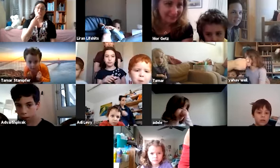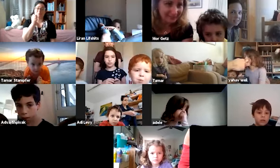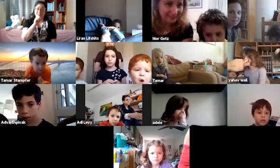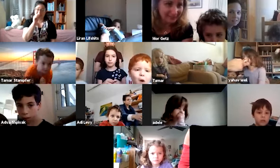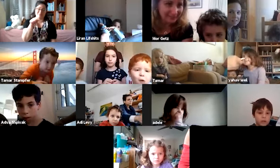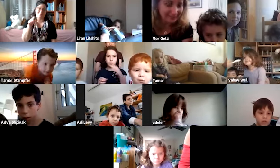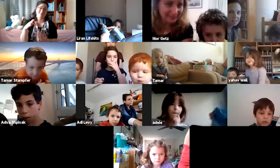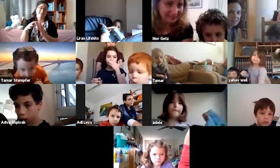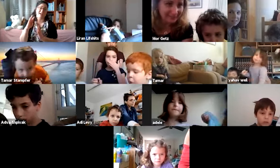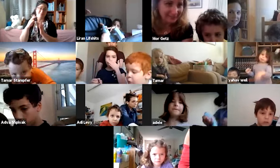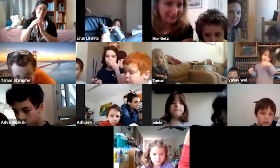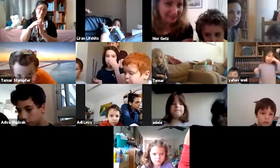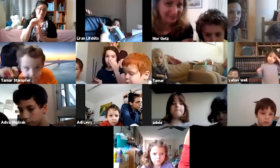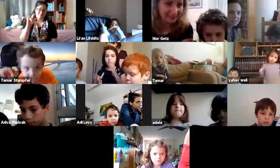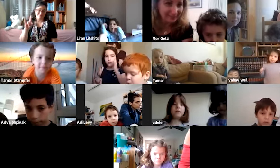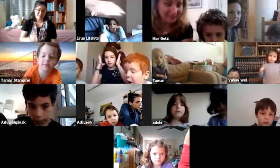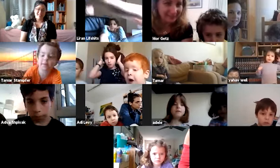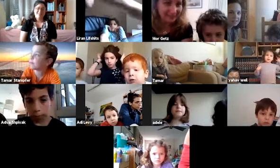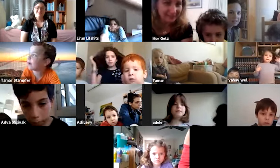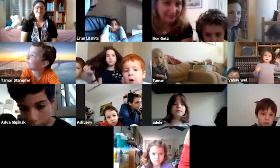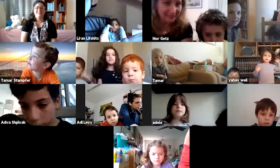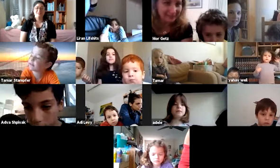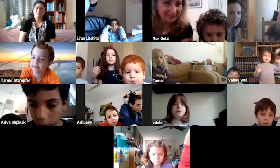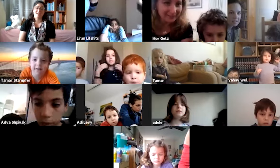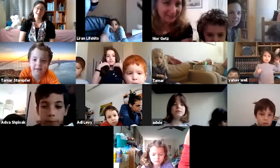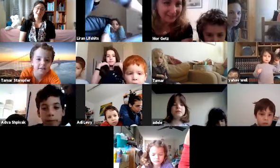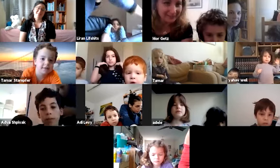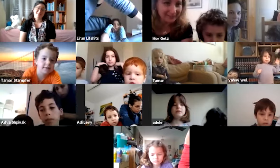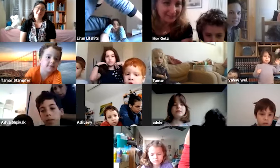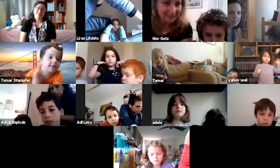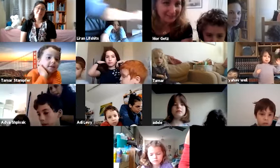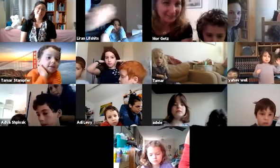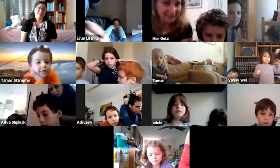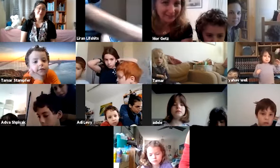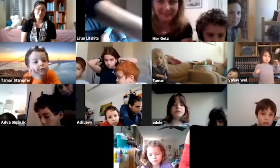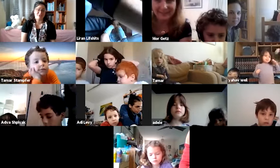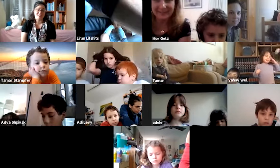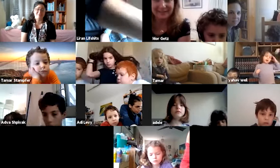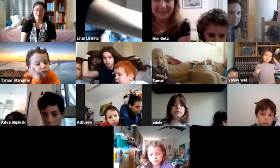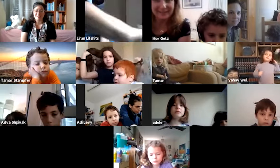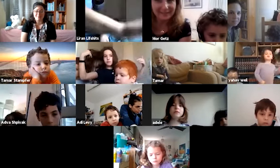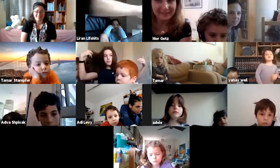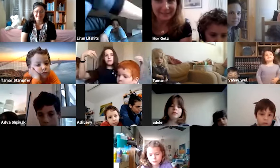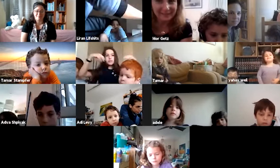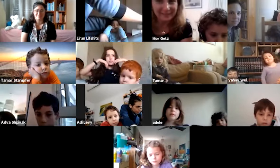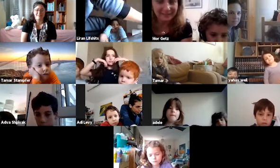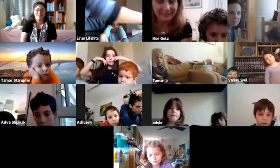השבת בבית אביכאי. ואני רוצה ללמד אתכם היום שיר מיוחד לפסח במסגרת